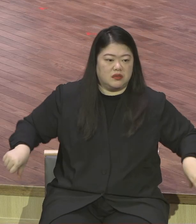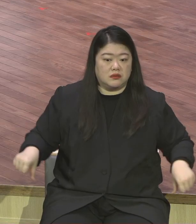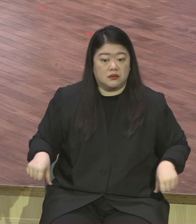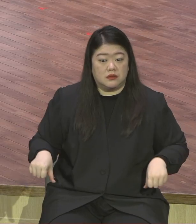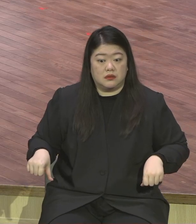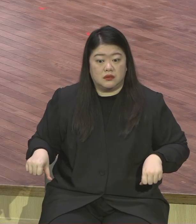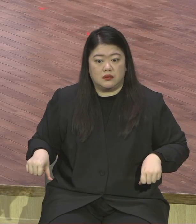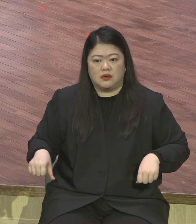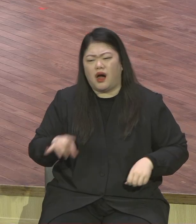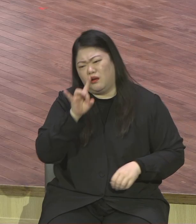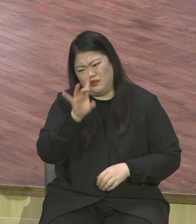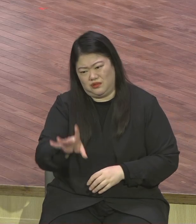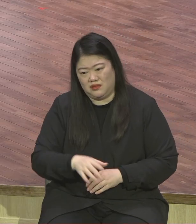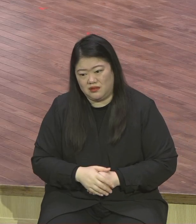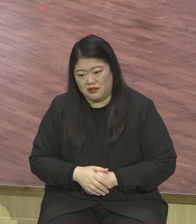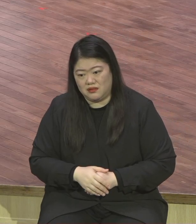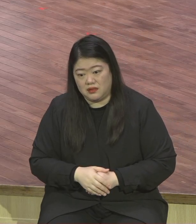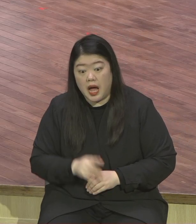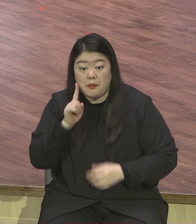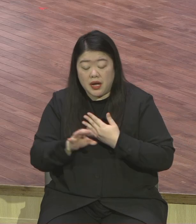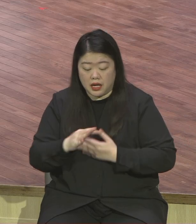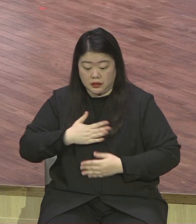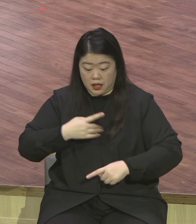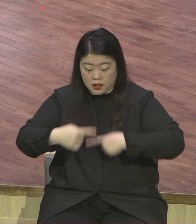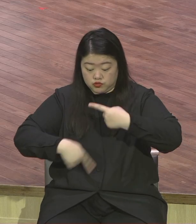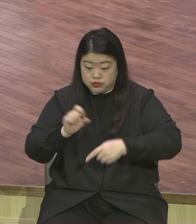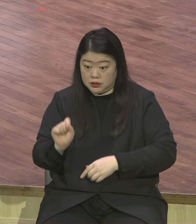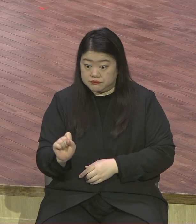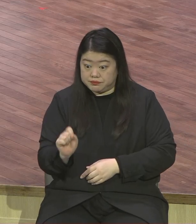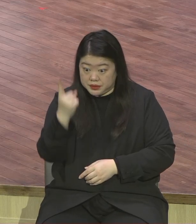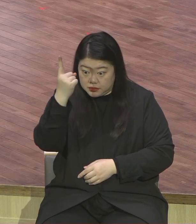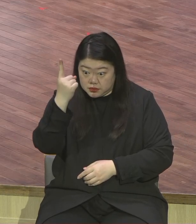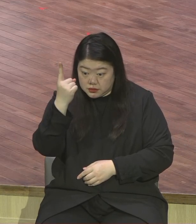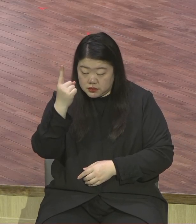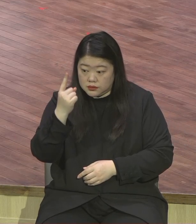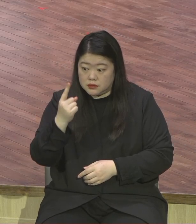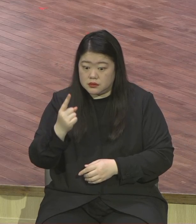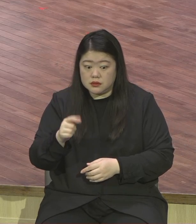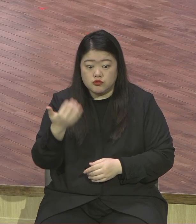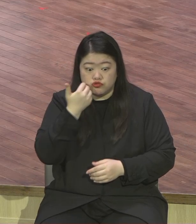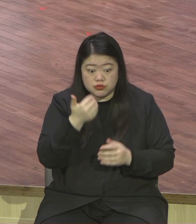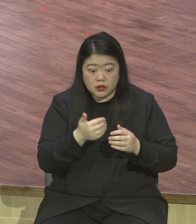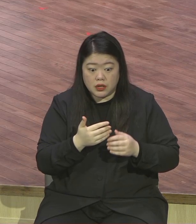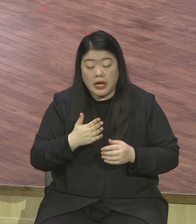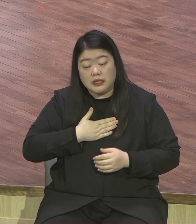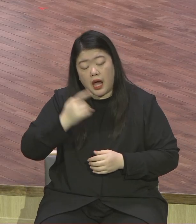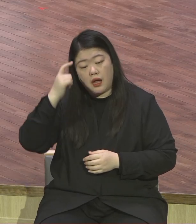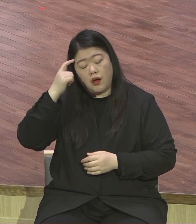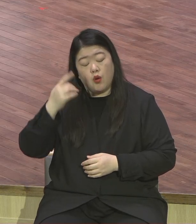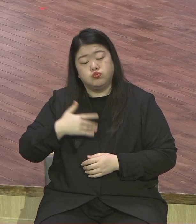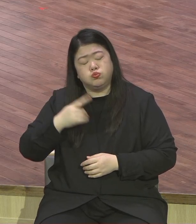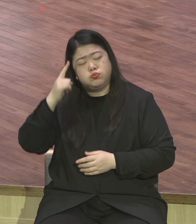받고 나 때문에 시험되는 사람 있나 없나 체크해보세요 제가 당의 서길 장원님부터 보고를 받았어요